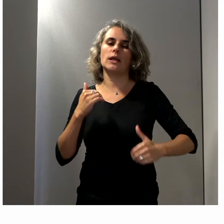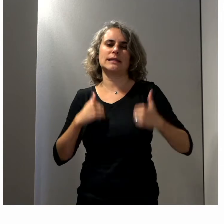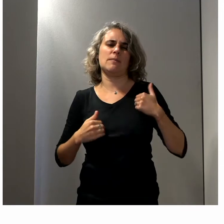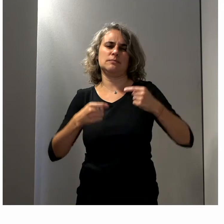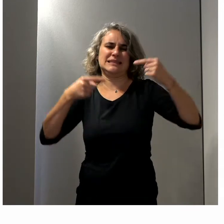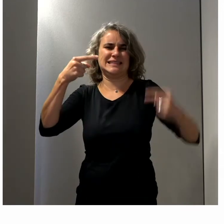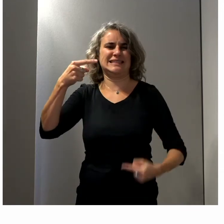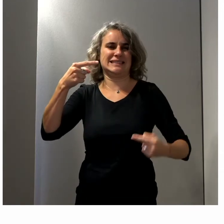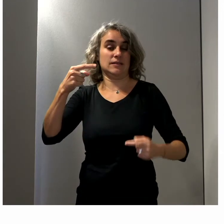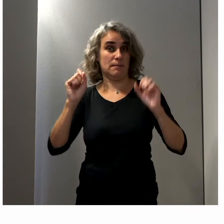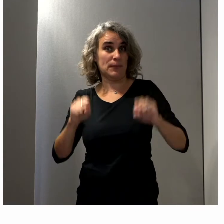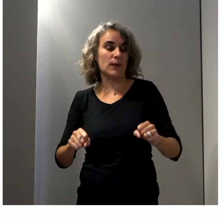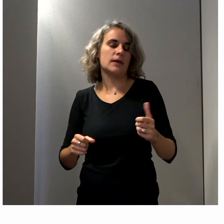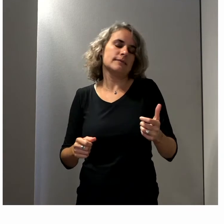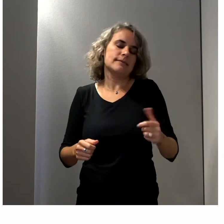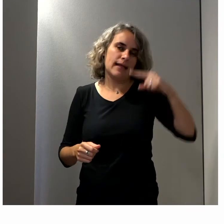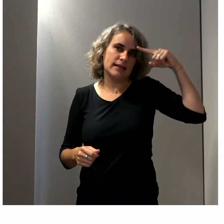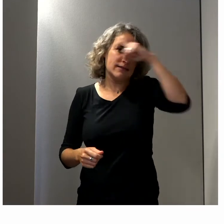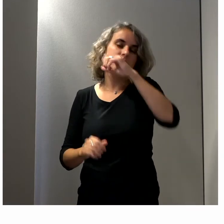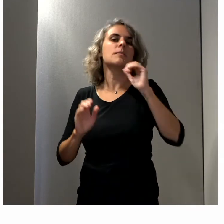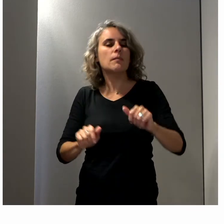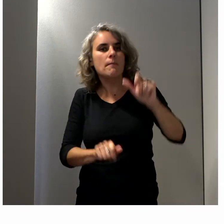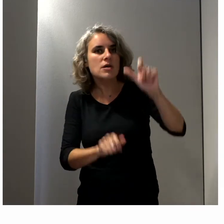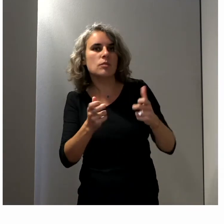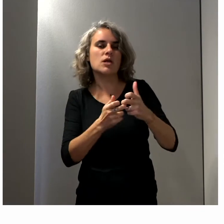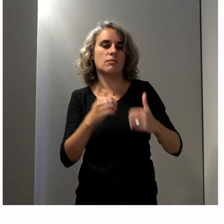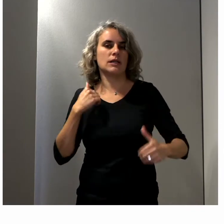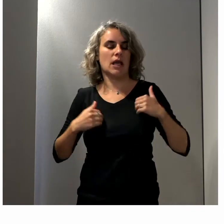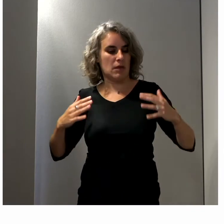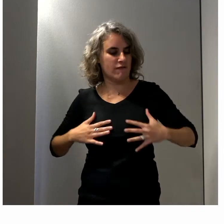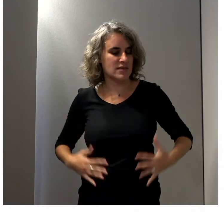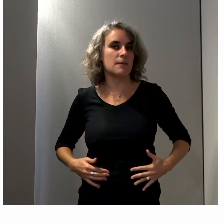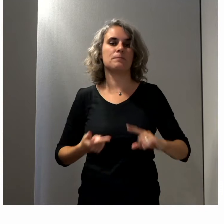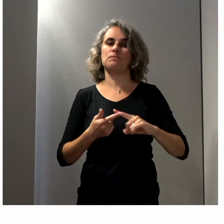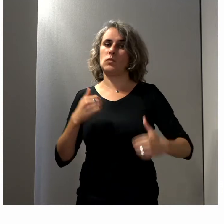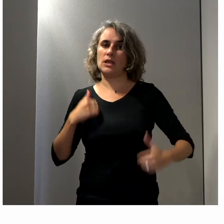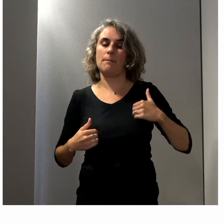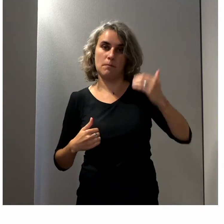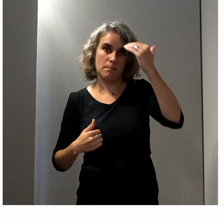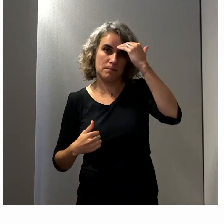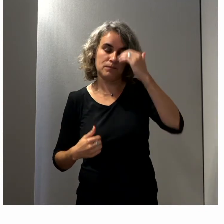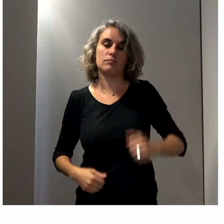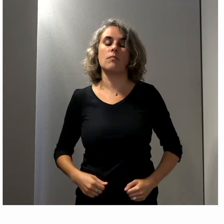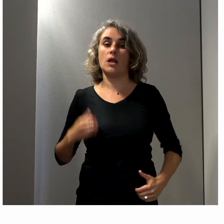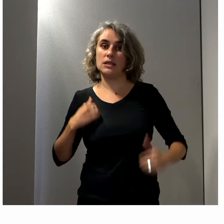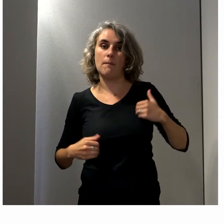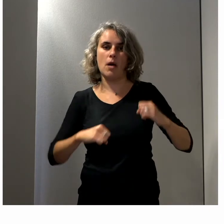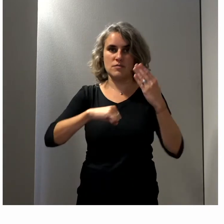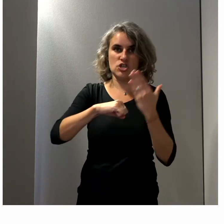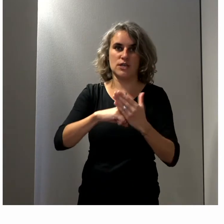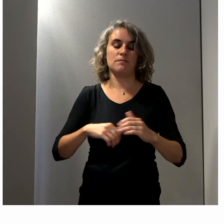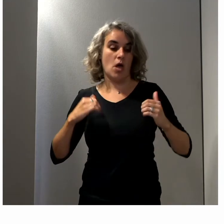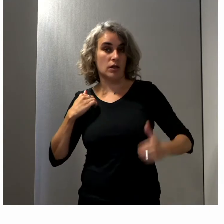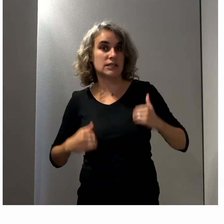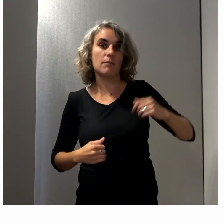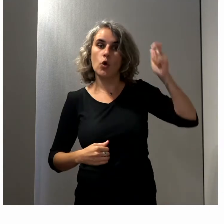de handicap, mais on a besoin d'avoir des personnes qui sont experts sur l'handicap physique, sur l'handicap mental, sur l'handicap psychique, sur l'handicap cognitif, sur